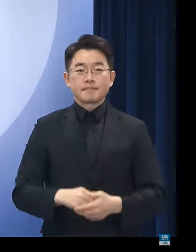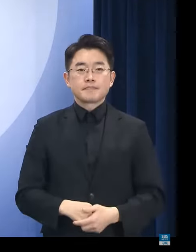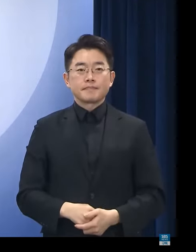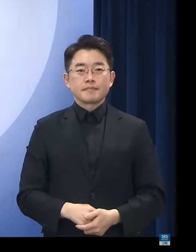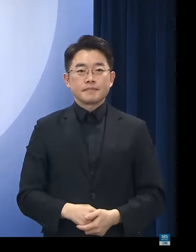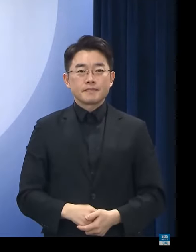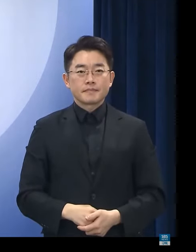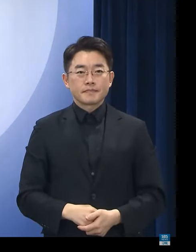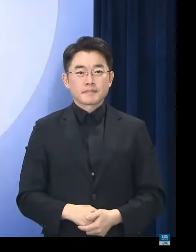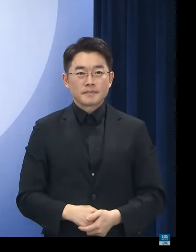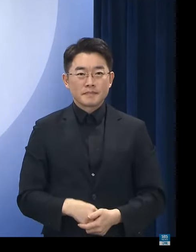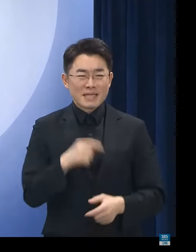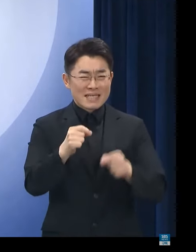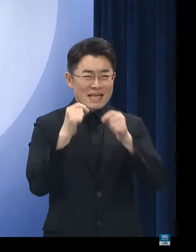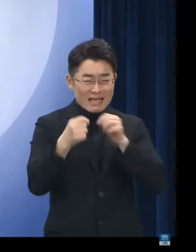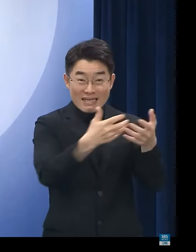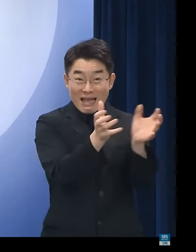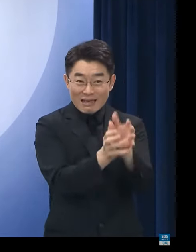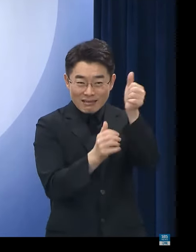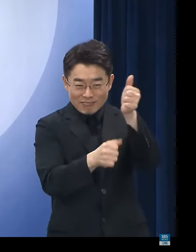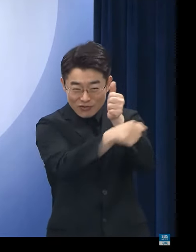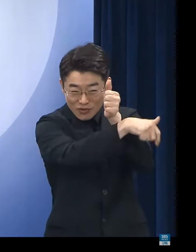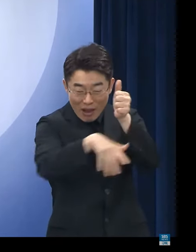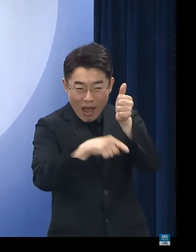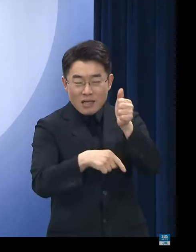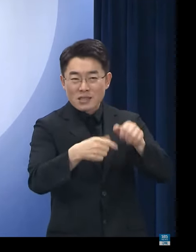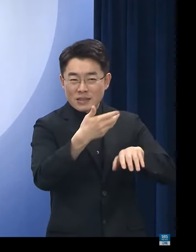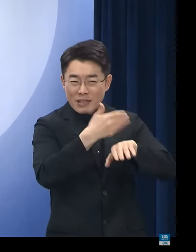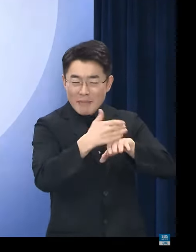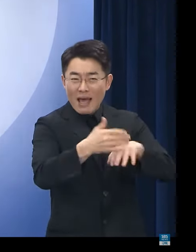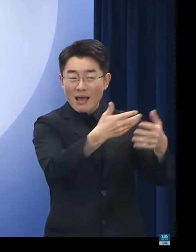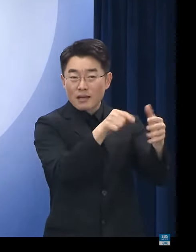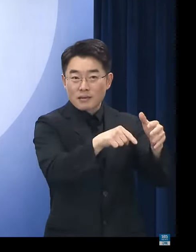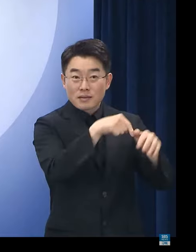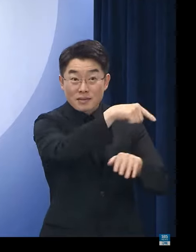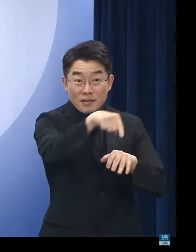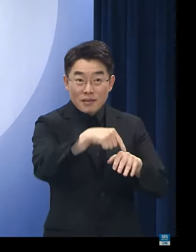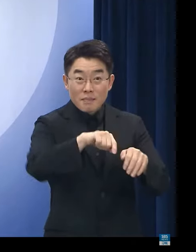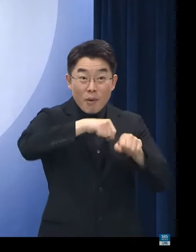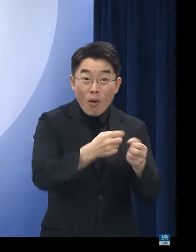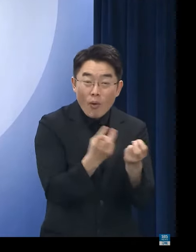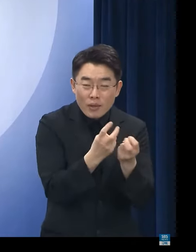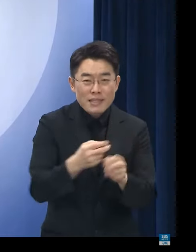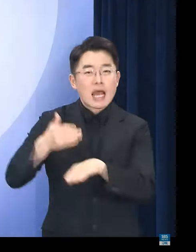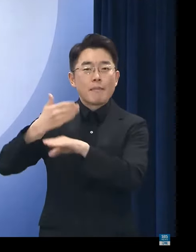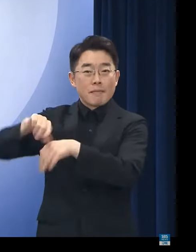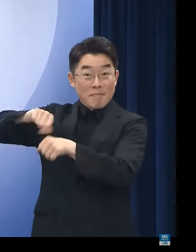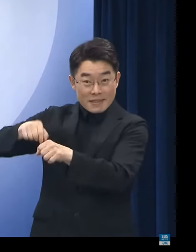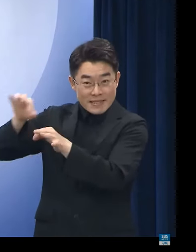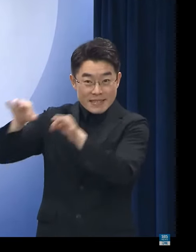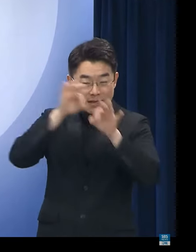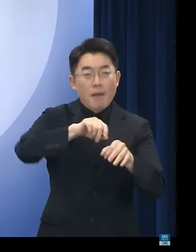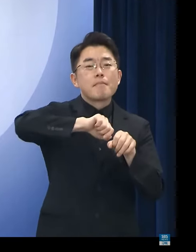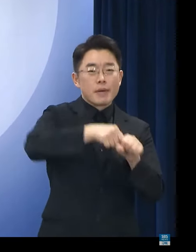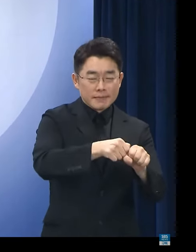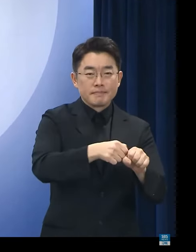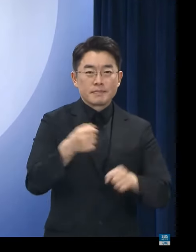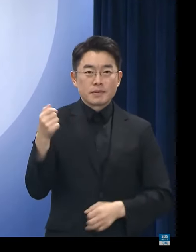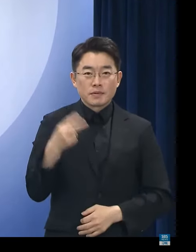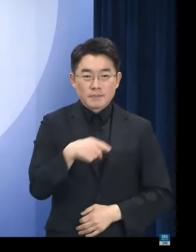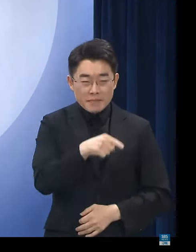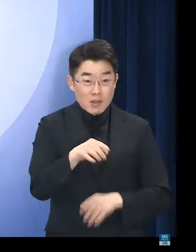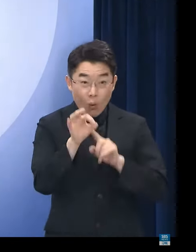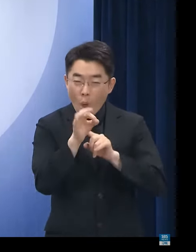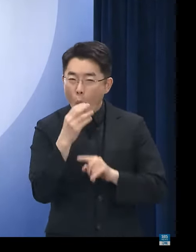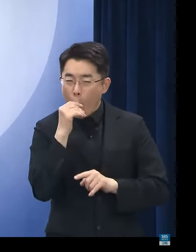다수의 조직적인 사기범행에 대해서는 범죄집단 조직죄를 적극 적용해서 은닉한 피해재산 추적을 통해서